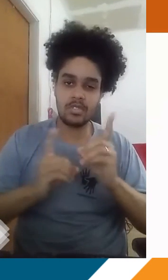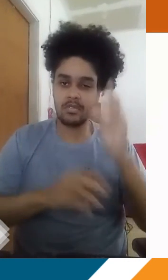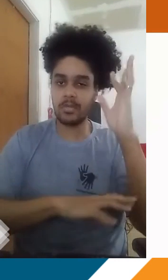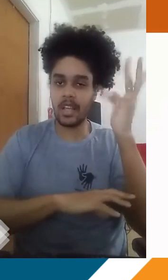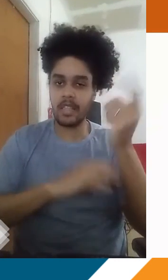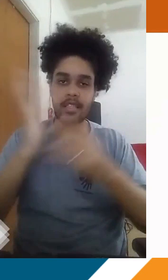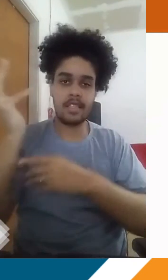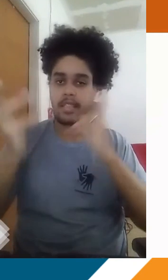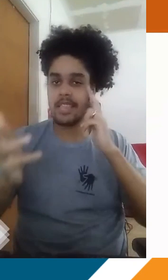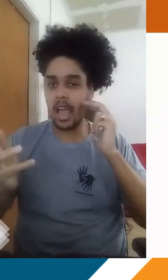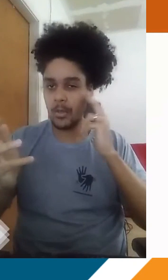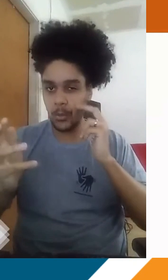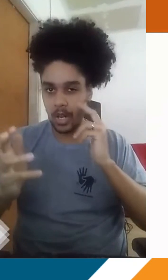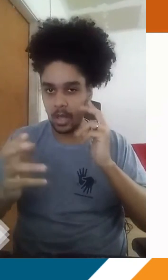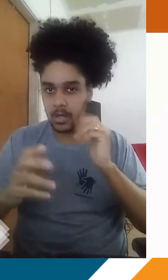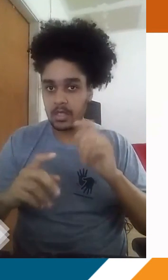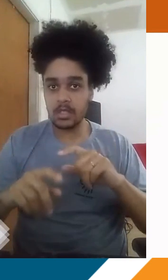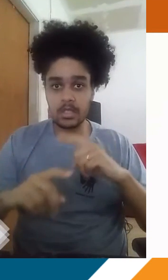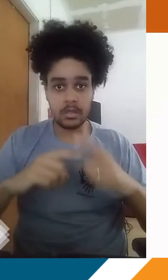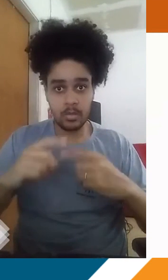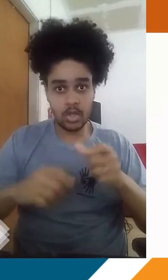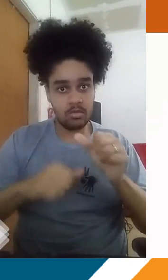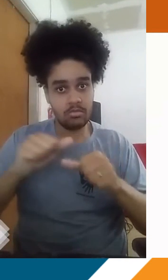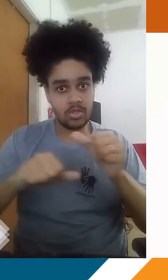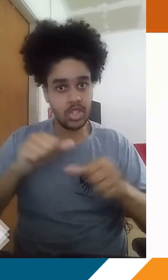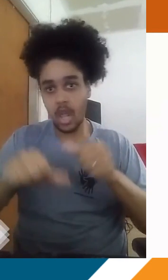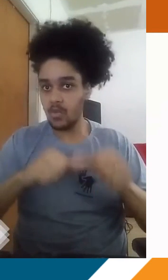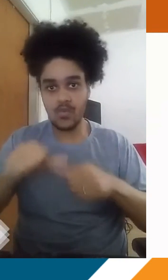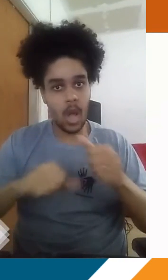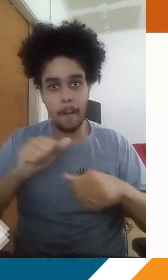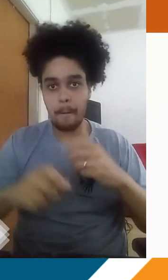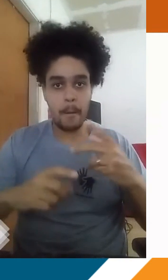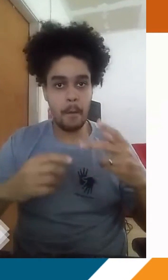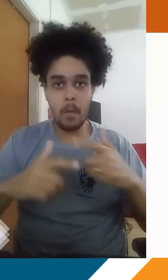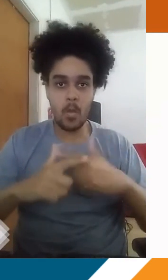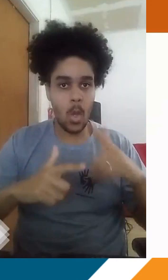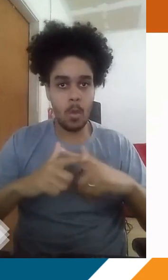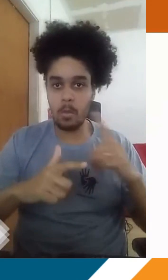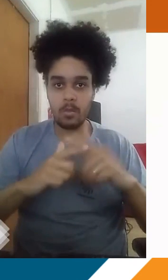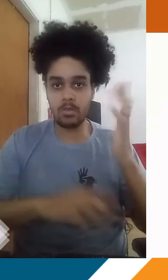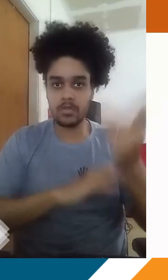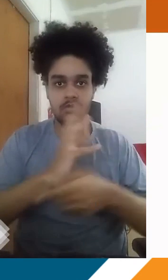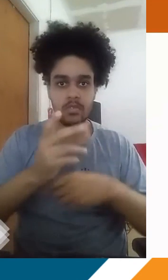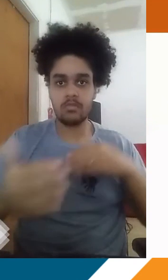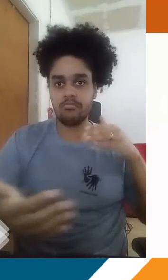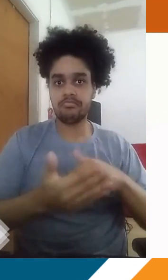dinâmicas que são naturais, a princípio, e acabam se transformando num problema ambiental quando a gente tem interferência dessas